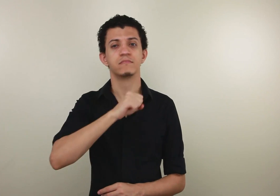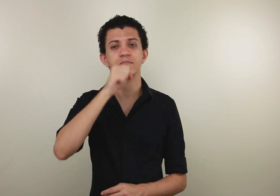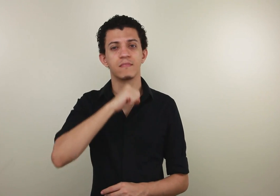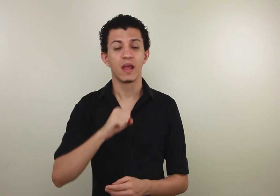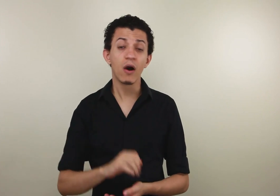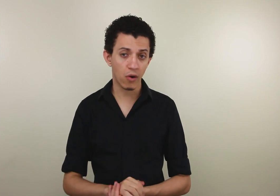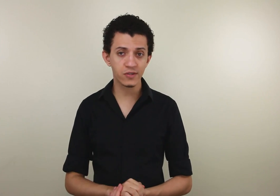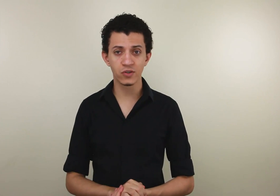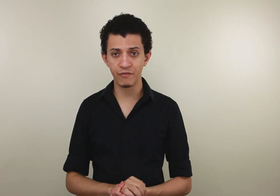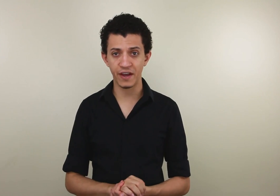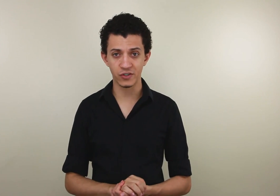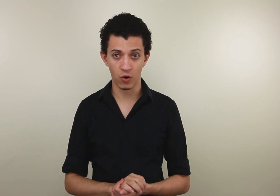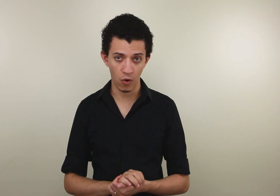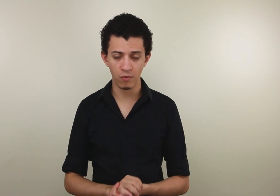Eu gosto de sorvete, ou